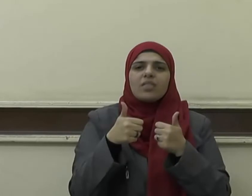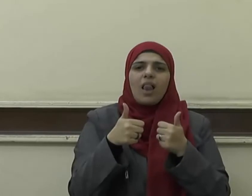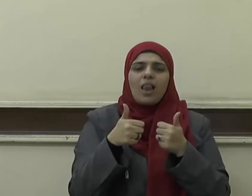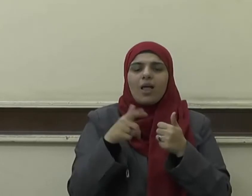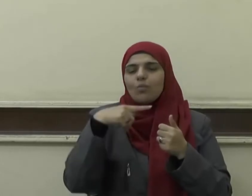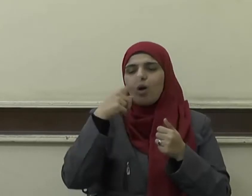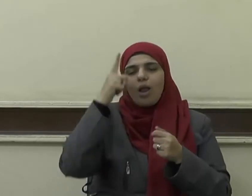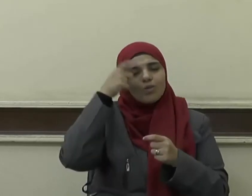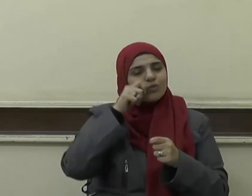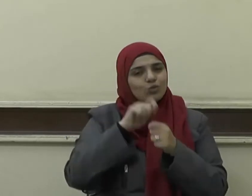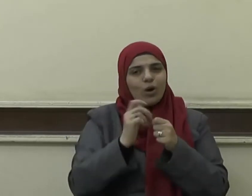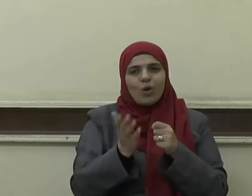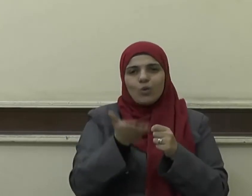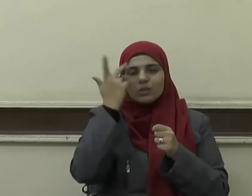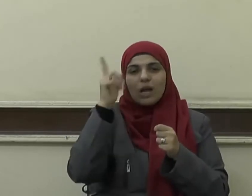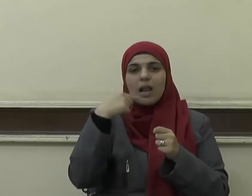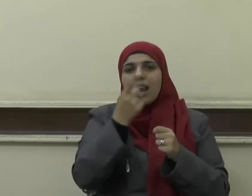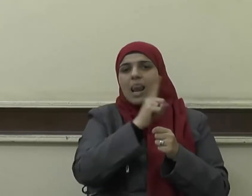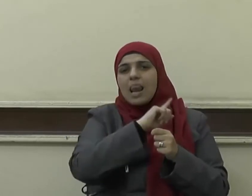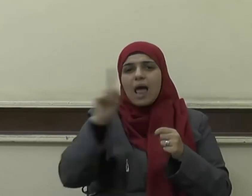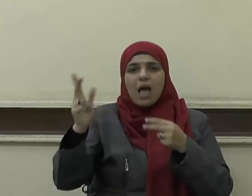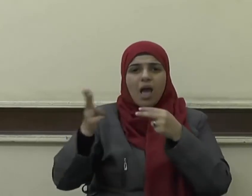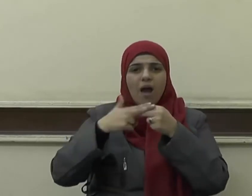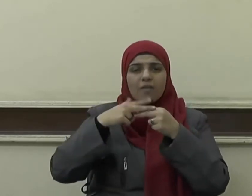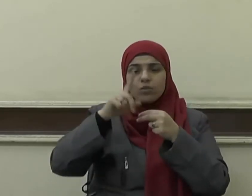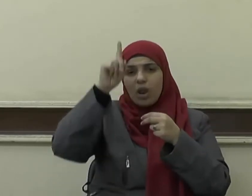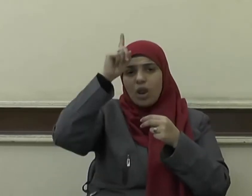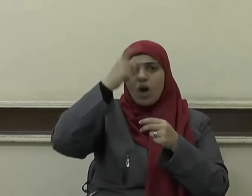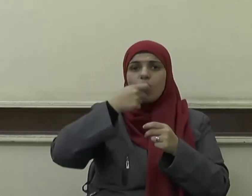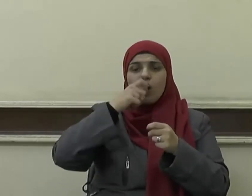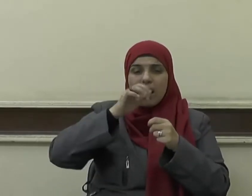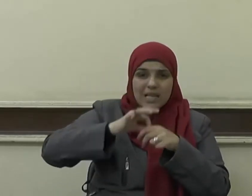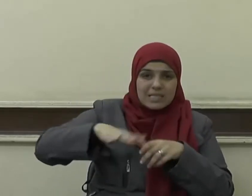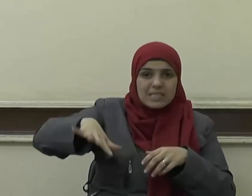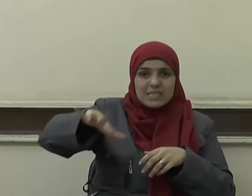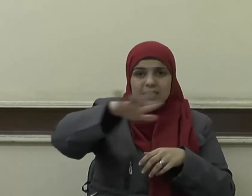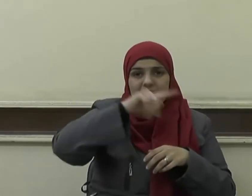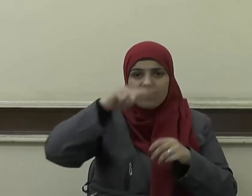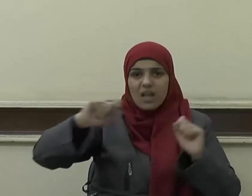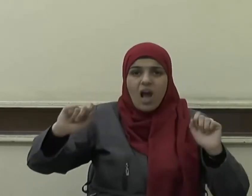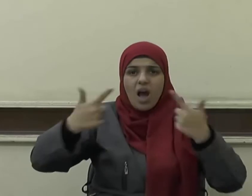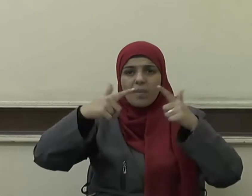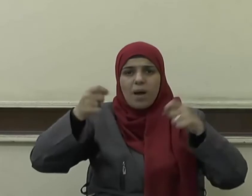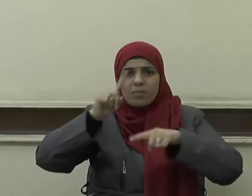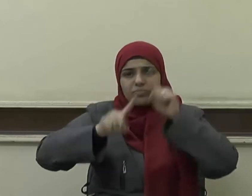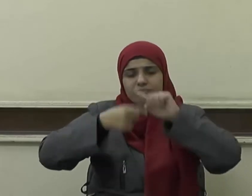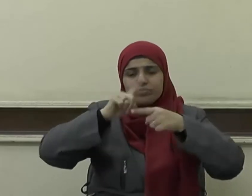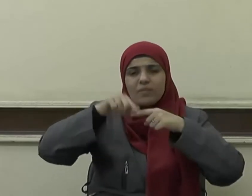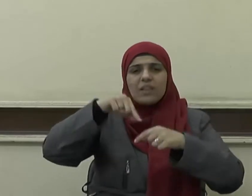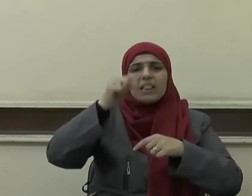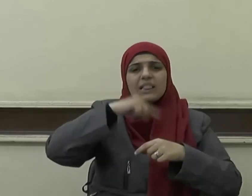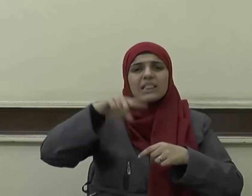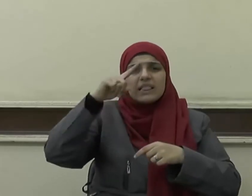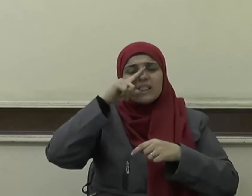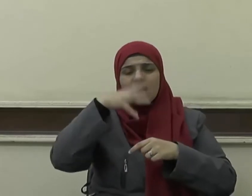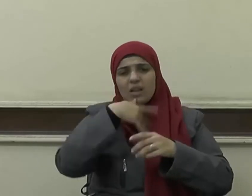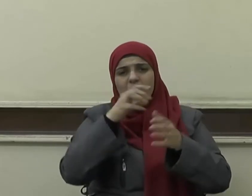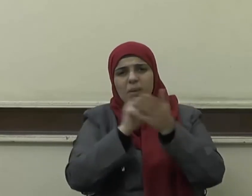في الدين ولم يخرجوكم من دياركم أن تبروهم أن تبروهم وتقسطوا إليهم